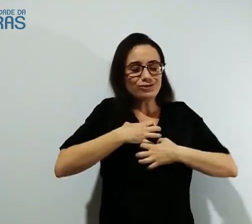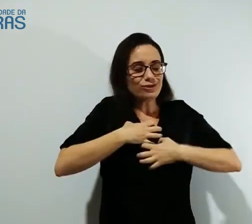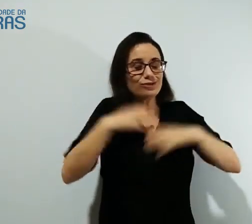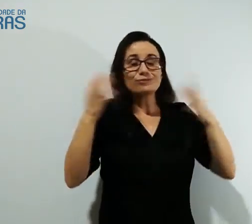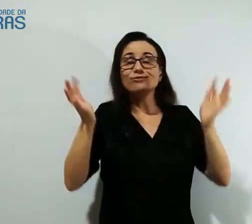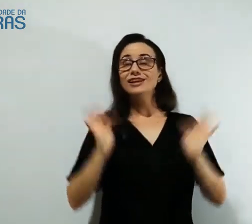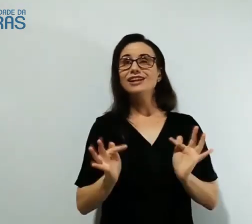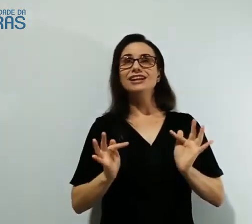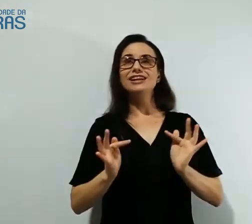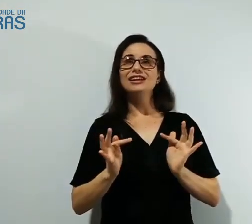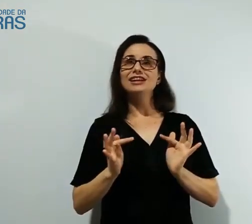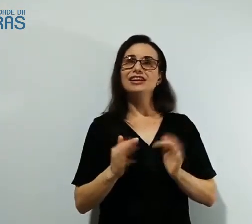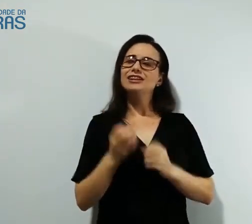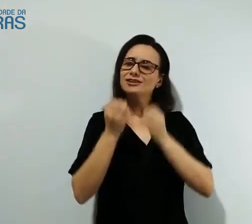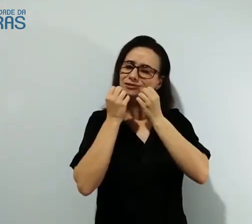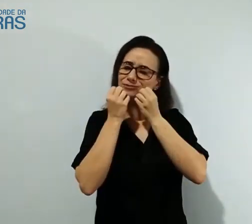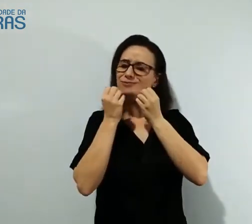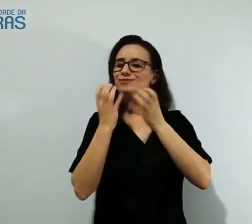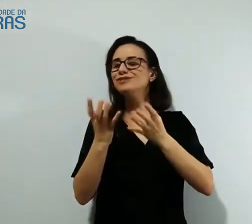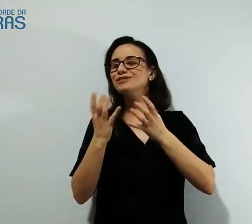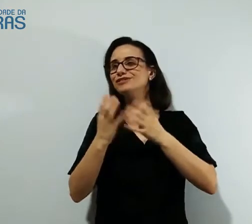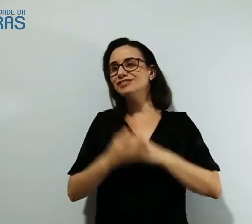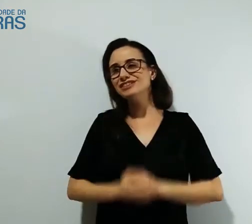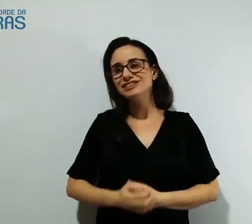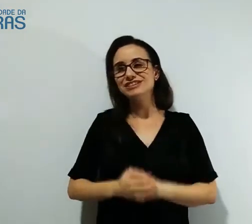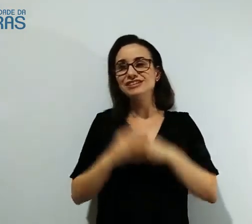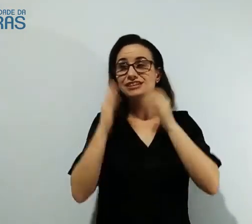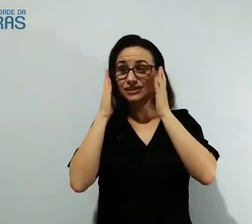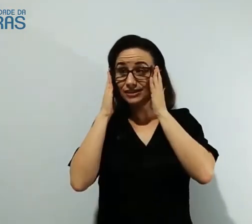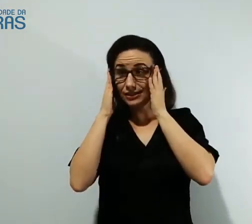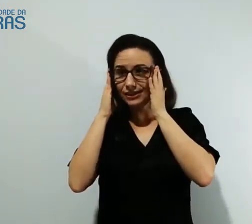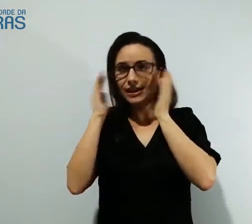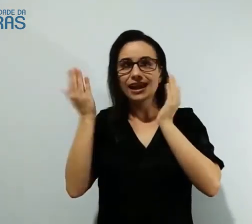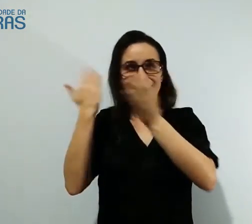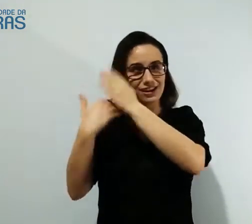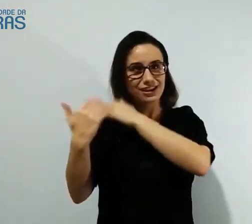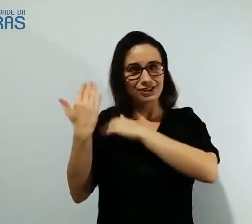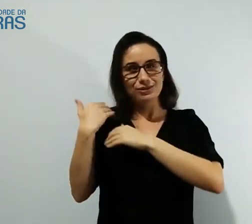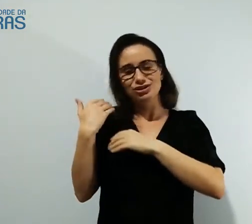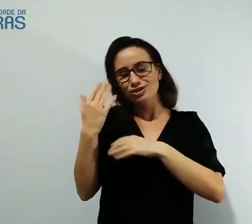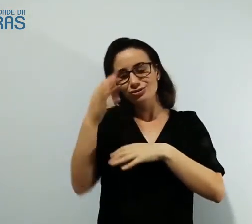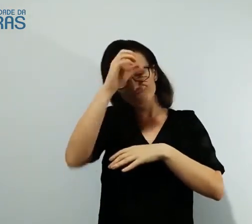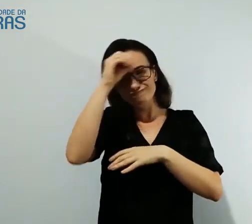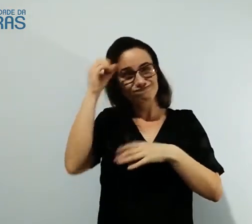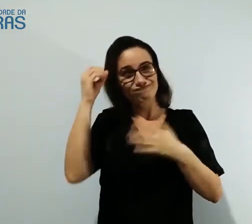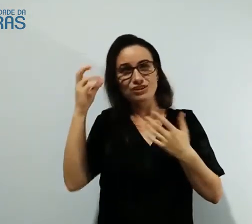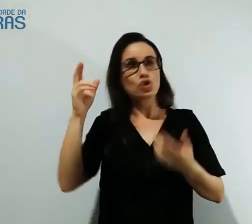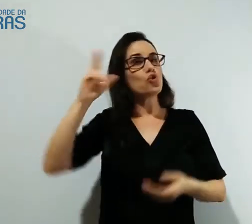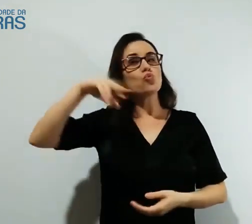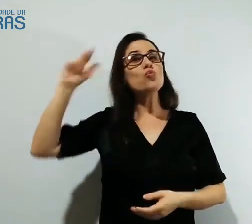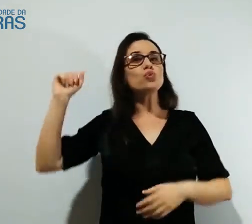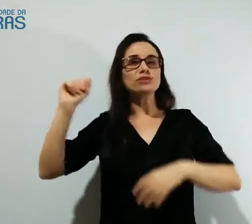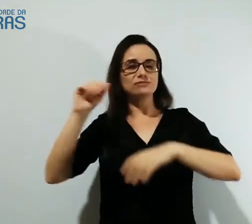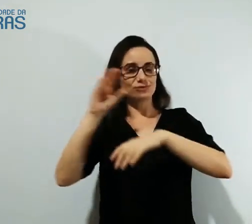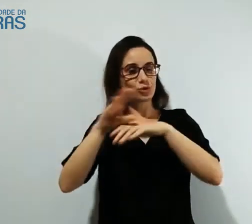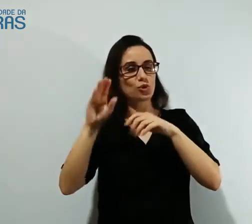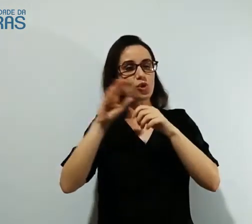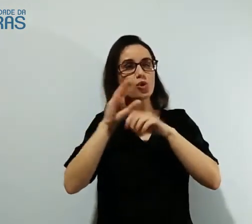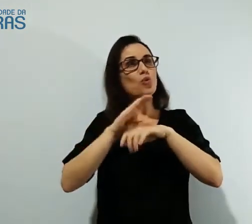me sinto muito feliz por causa disso. É uma sensação maravilhosa. E antes eu não sabia nada de libras. Eu nunca tinha